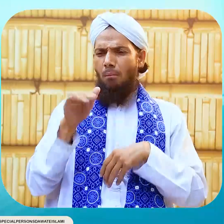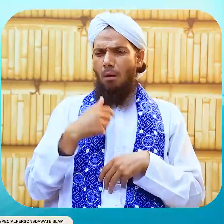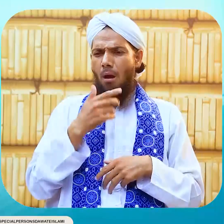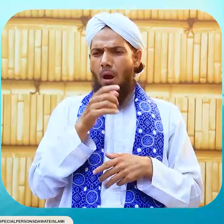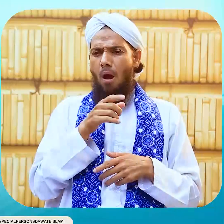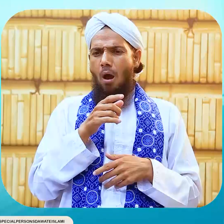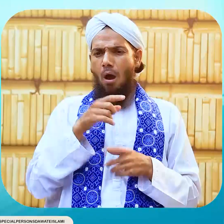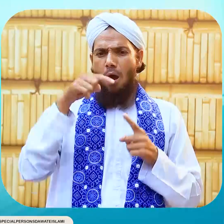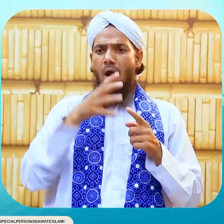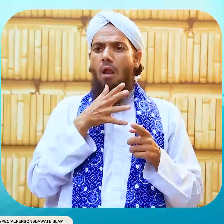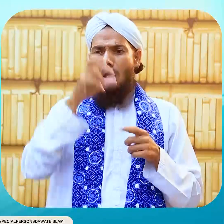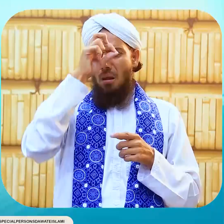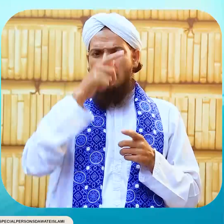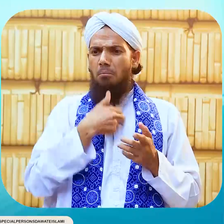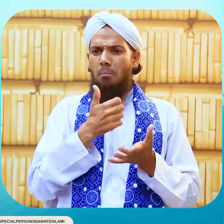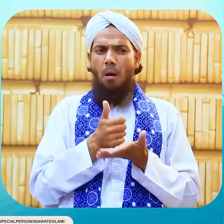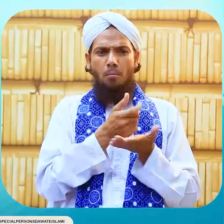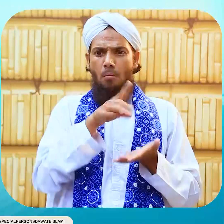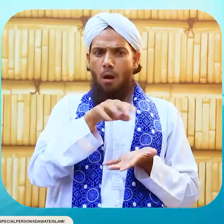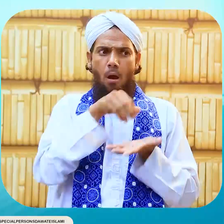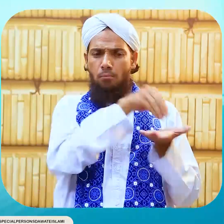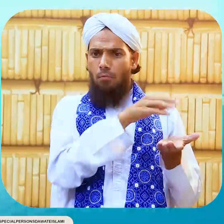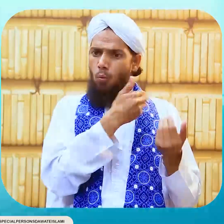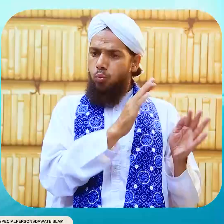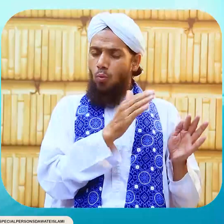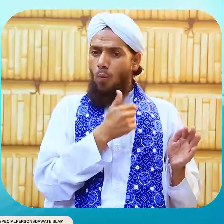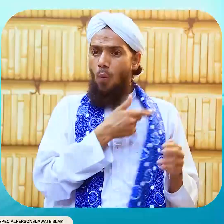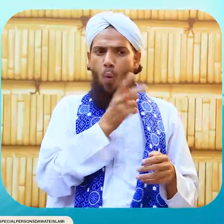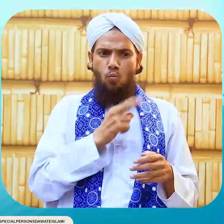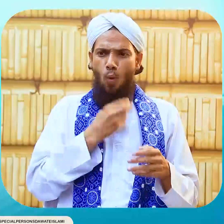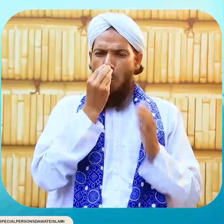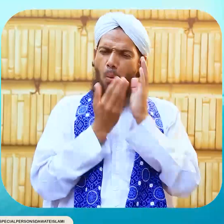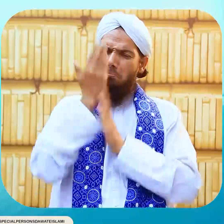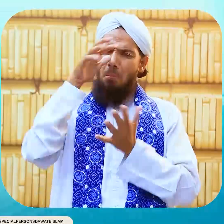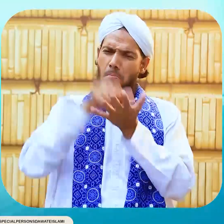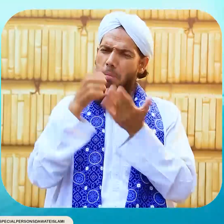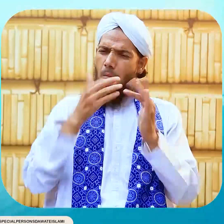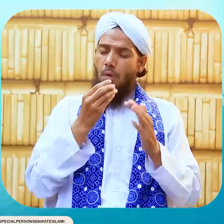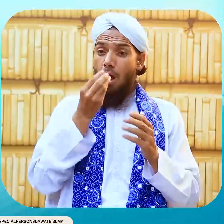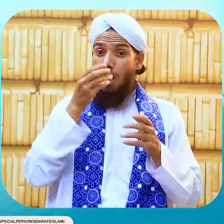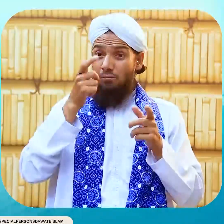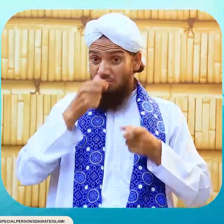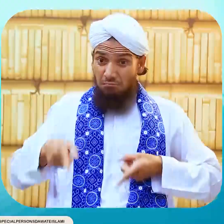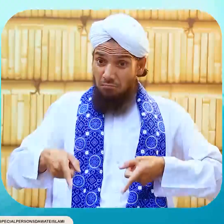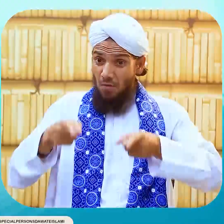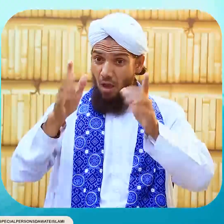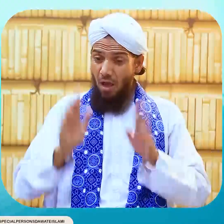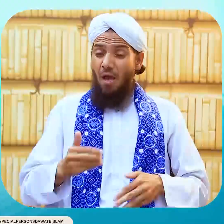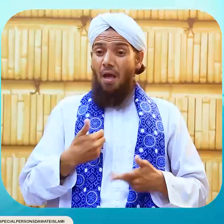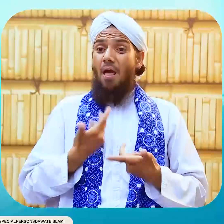کو کہ بسرا میں گھر خریدنا وہ کہتے ہیں ان پیسوں کے بدلے جنت میں گھر خریدا ہے جس میں نہریں بھی ہیں باغات بھی ہیں اعتراض نہ کیا لڑائی نہ